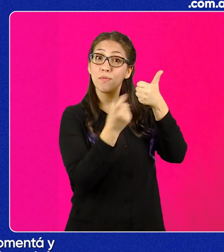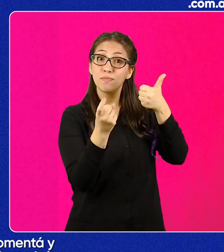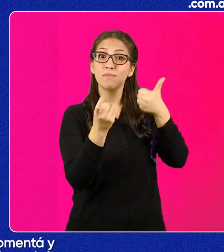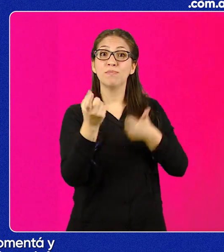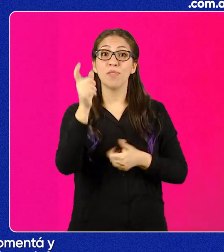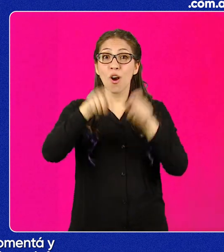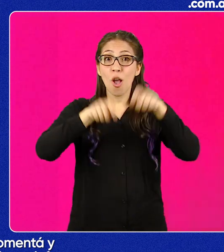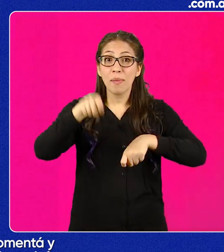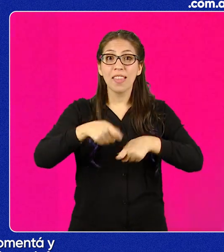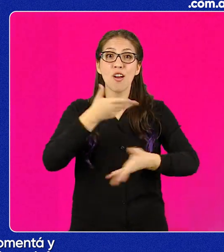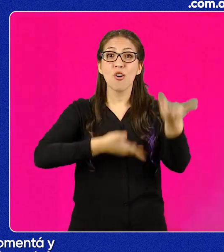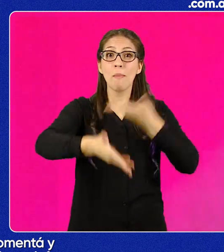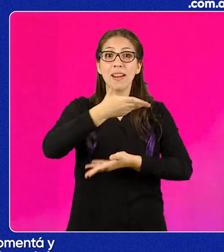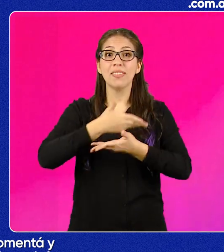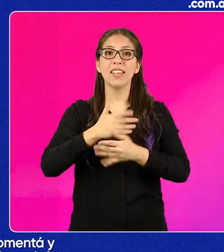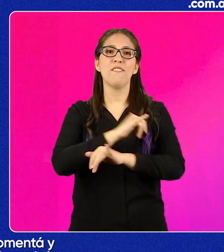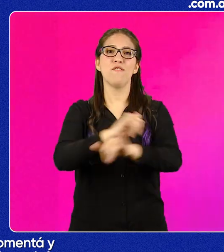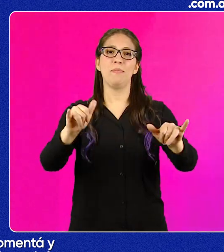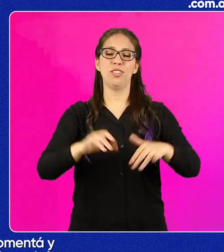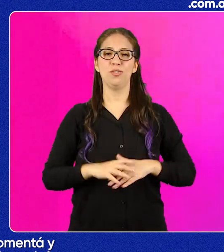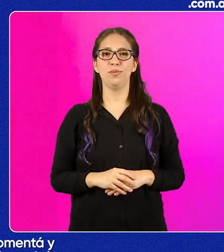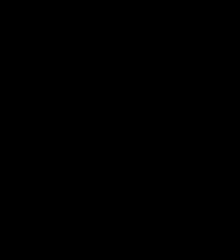Likeá, comenta y compartí esta info.